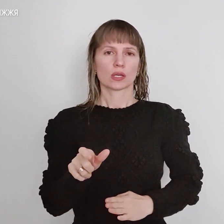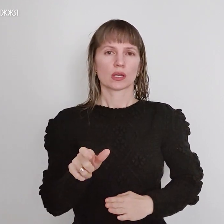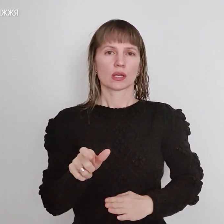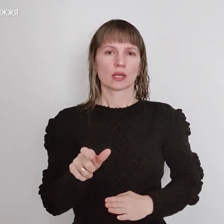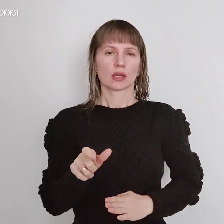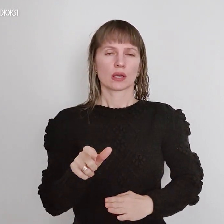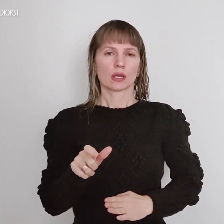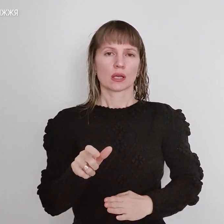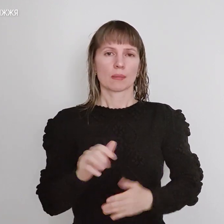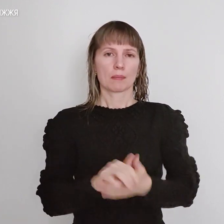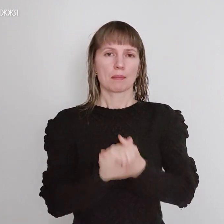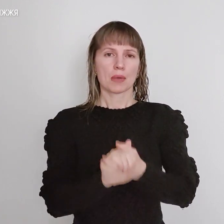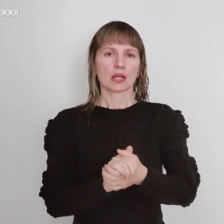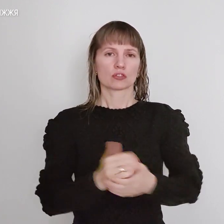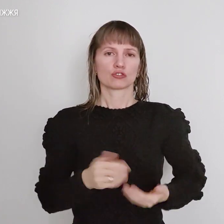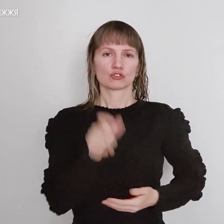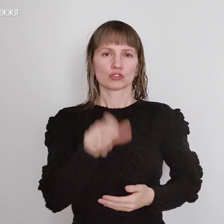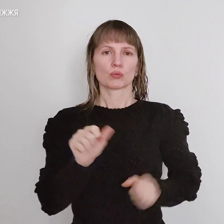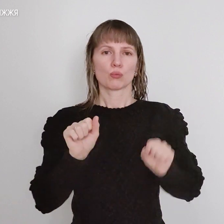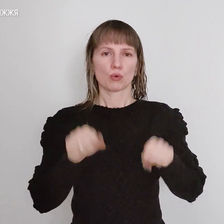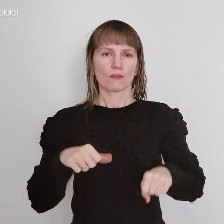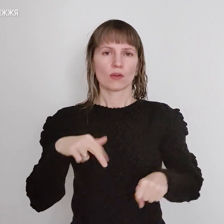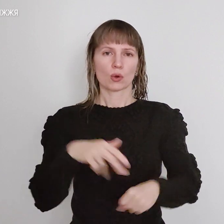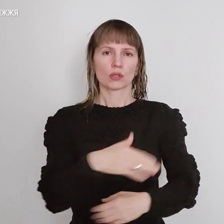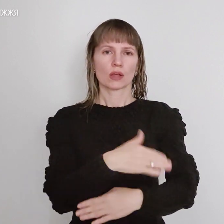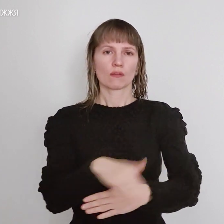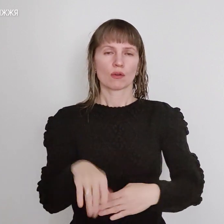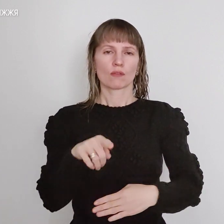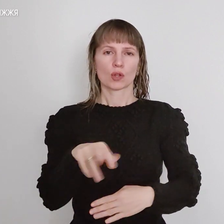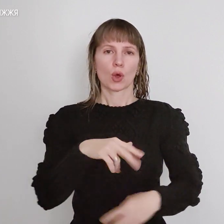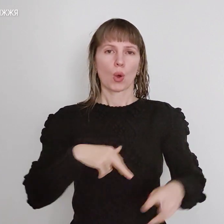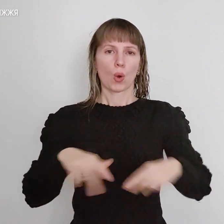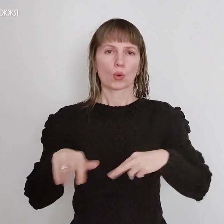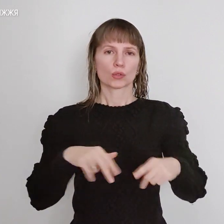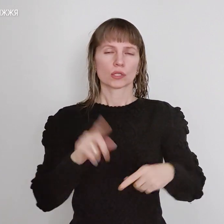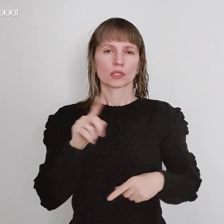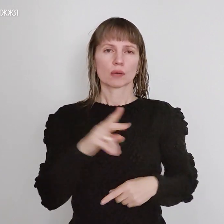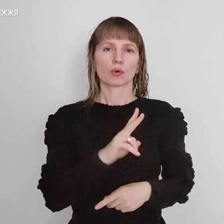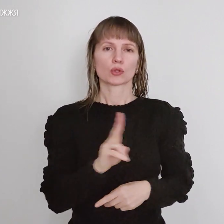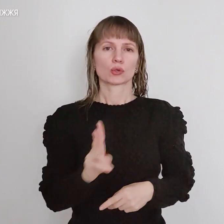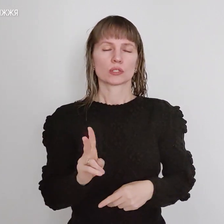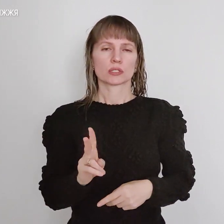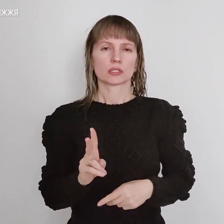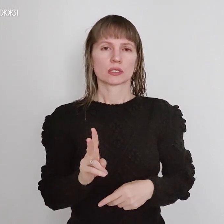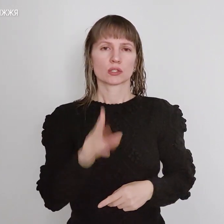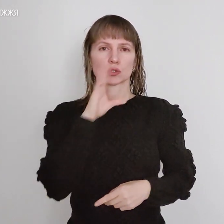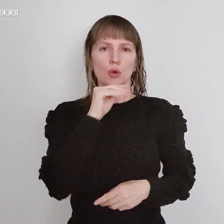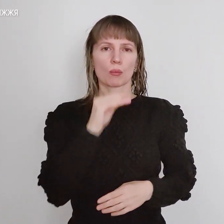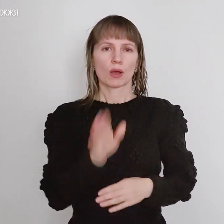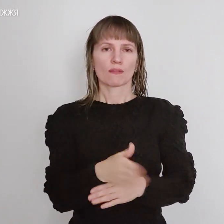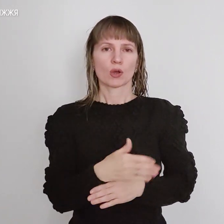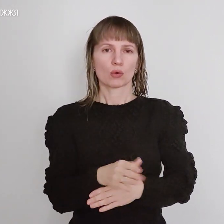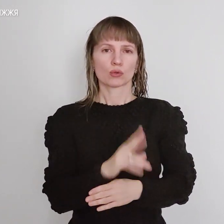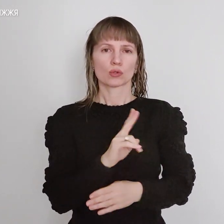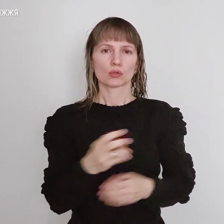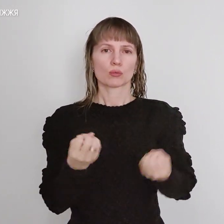виходити на вулицю, вони ходять, там хтось собак в морі, хтось просто там